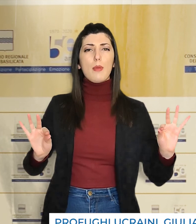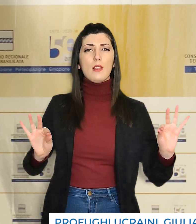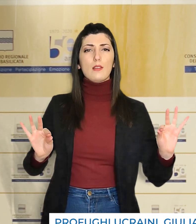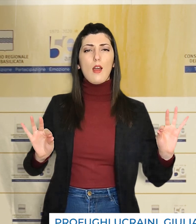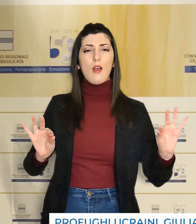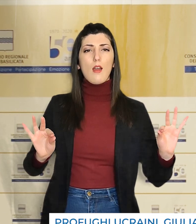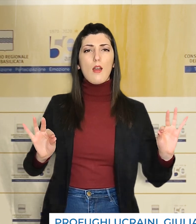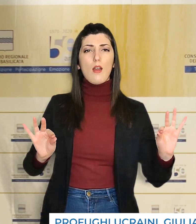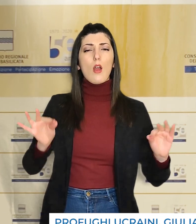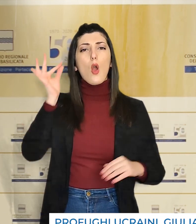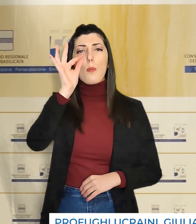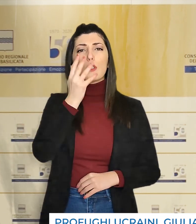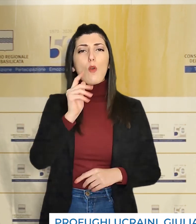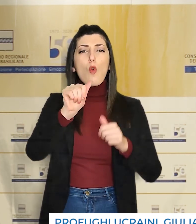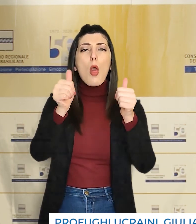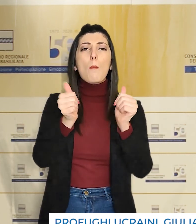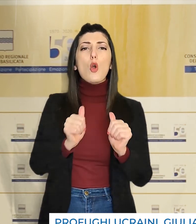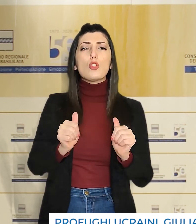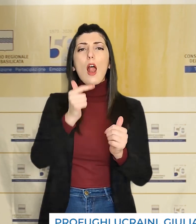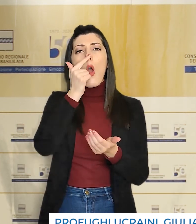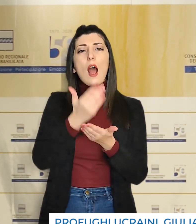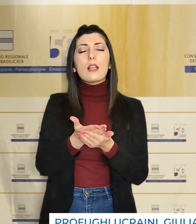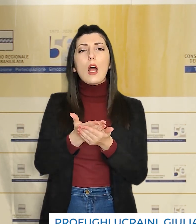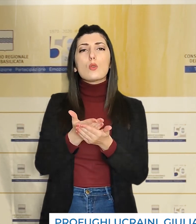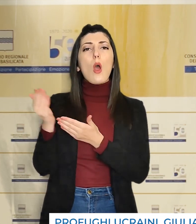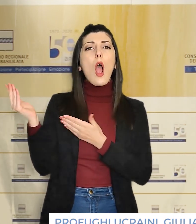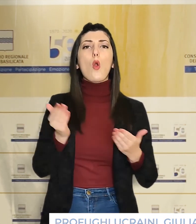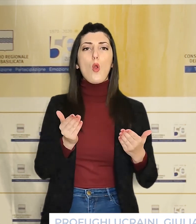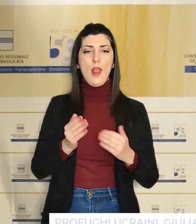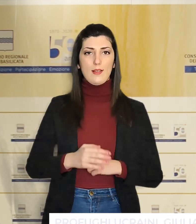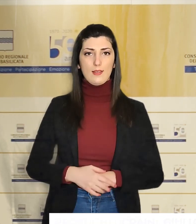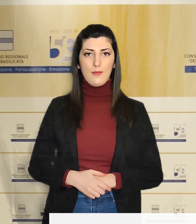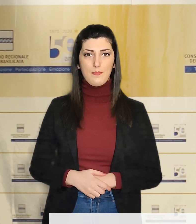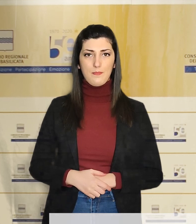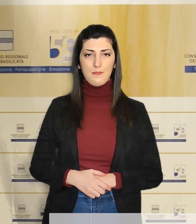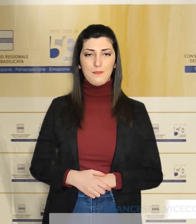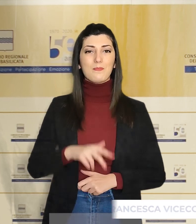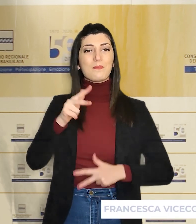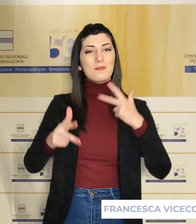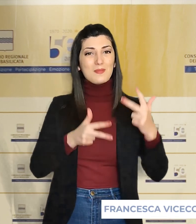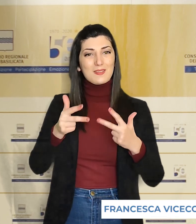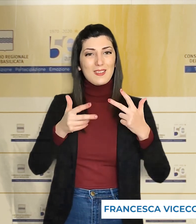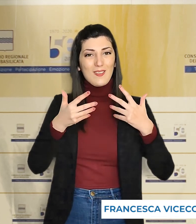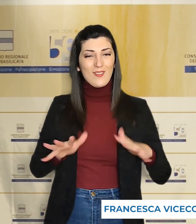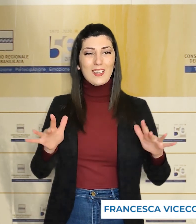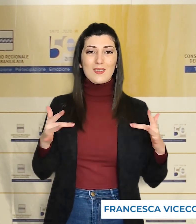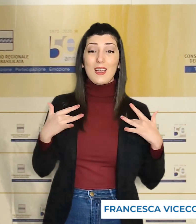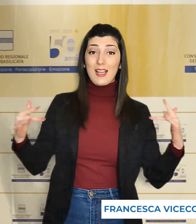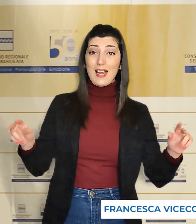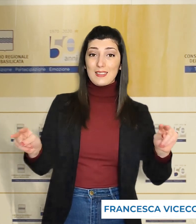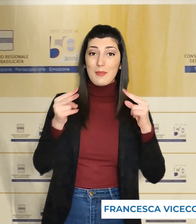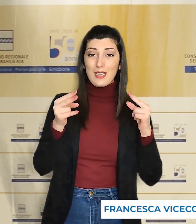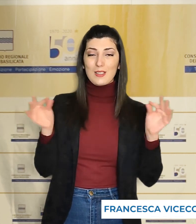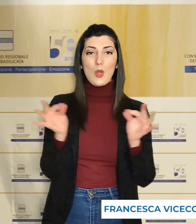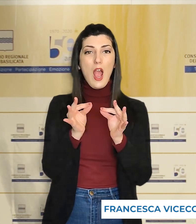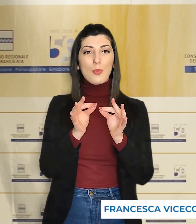disposizione per la stesura di un modello ideale di accoglienza. È tutto, grazie per l